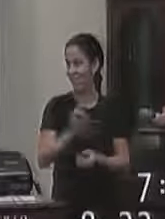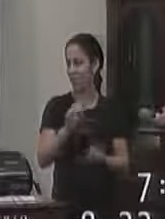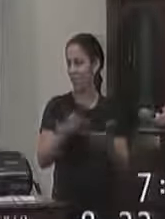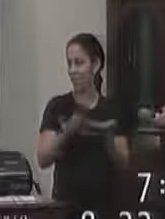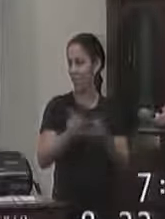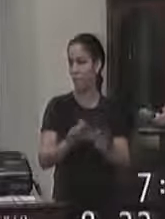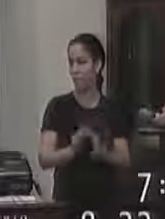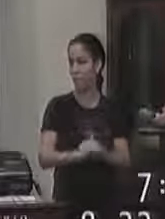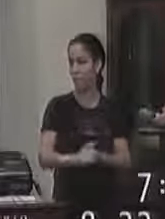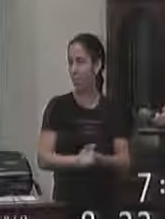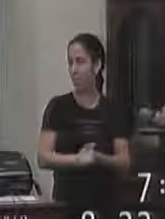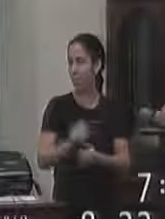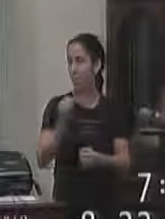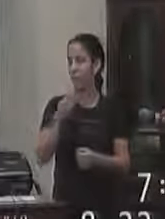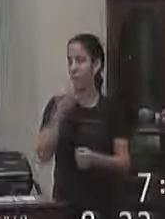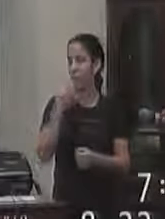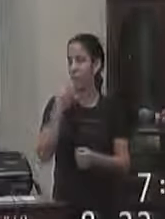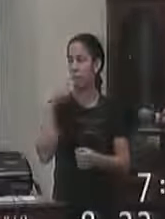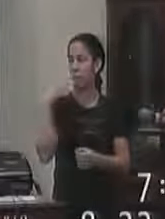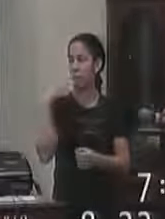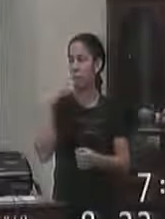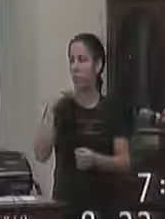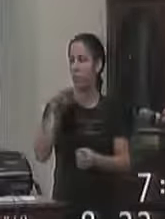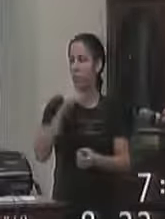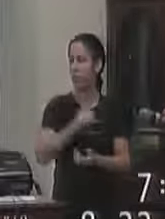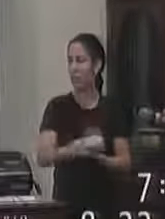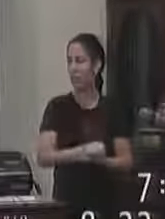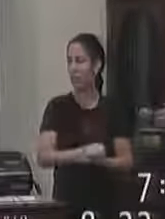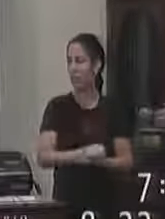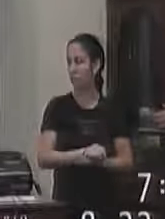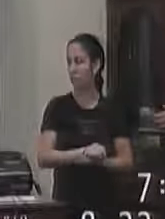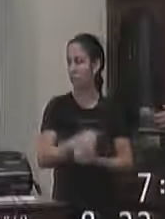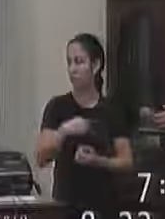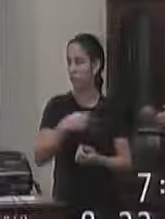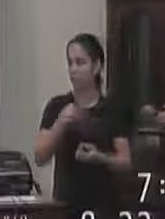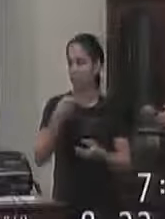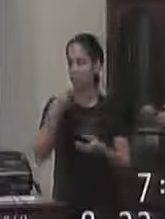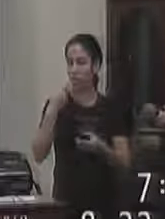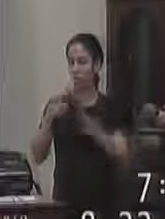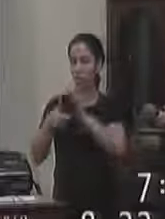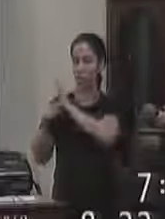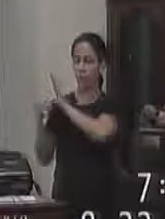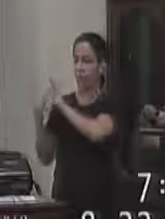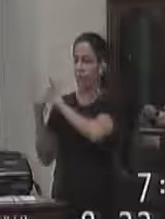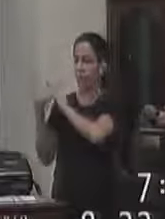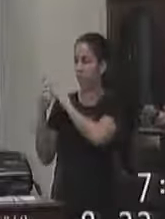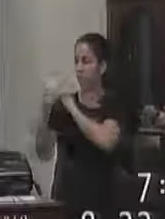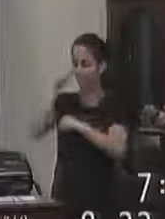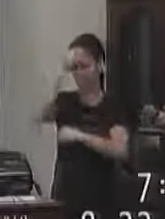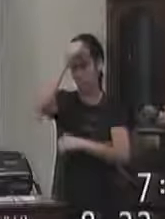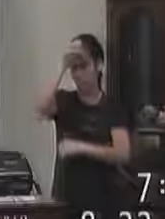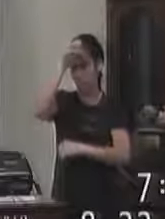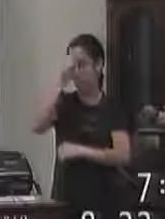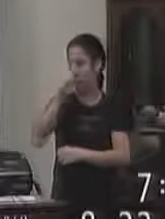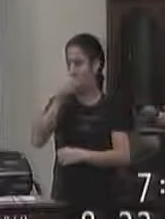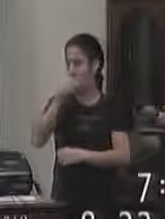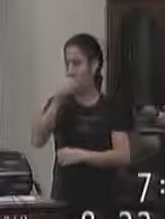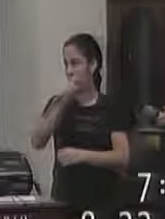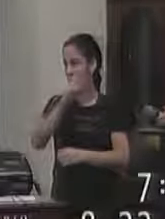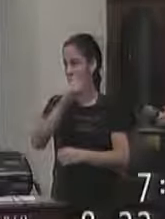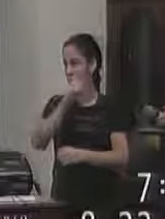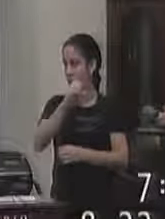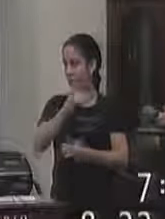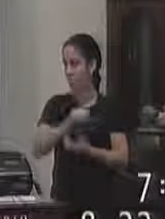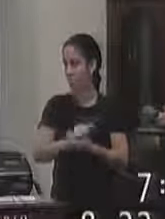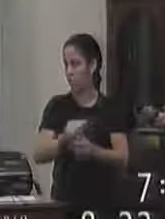terminar no que o vereador Marquinho falou e eu desde a época do ex-prefeito Álvaro Cabral que eu